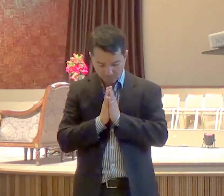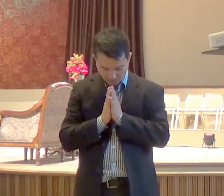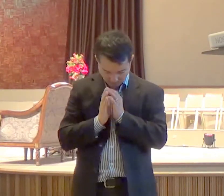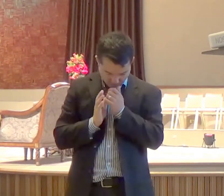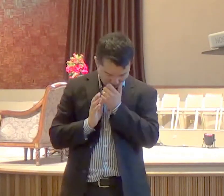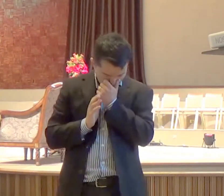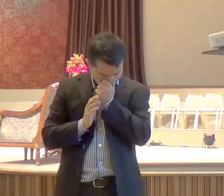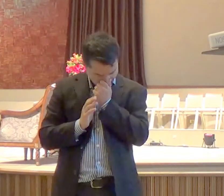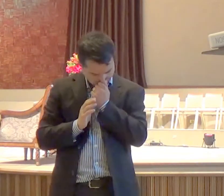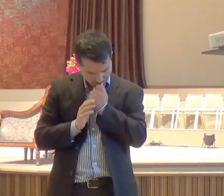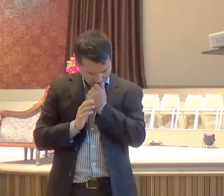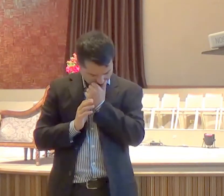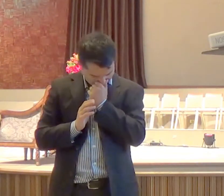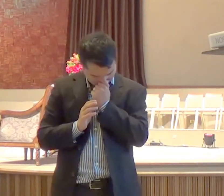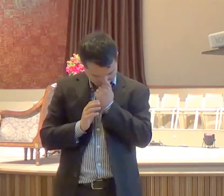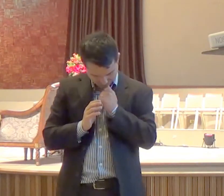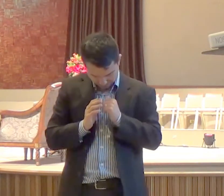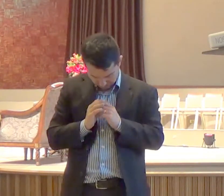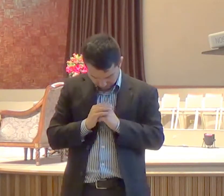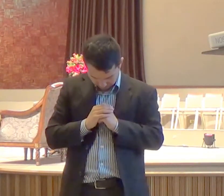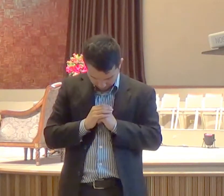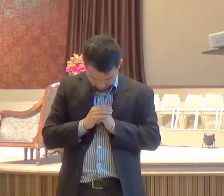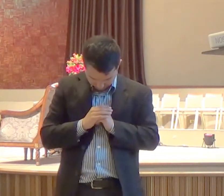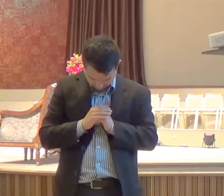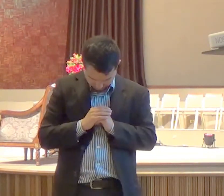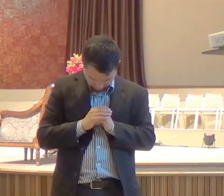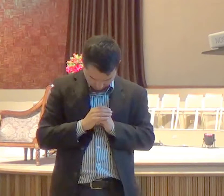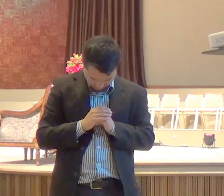todo mundo com os olhos fechados,